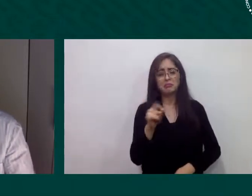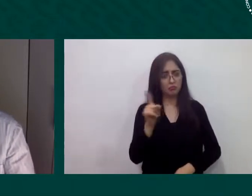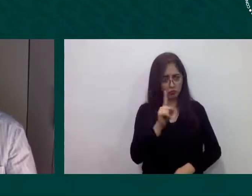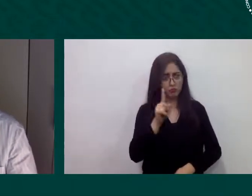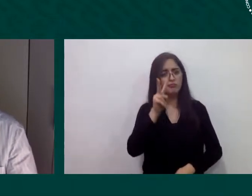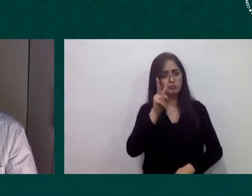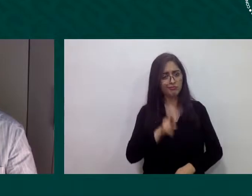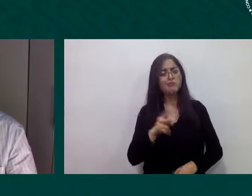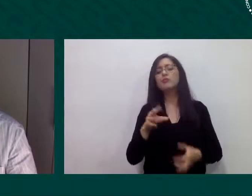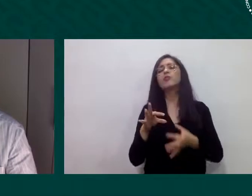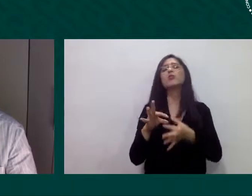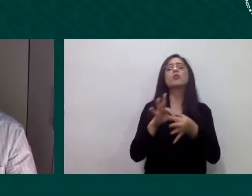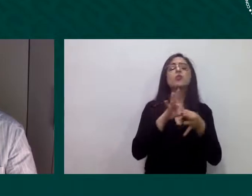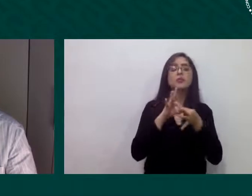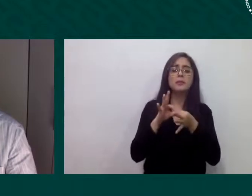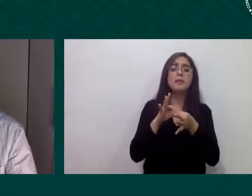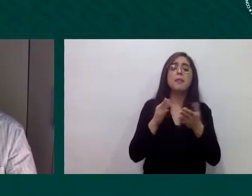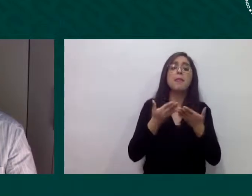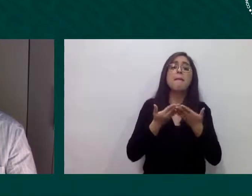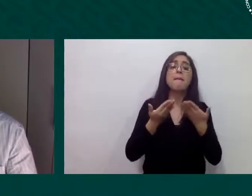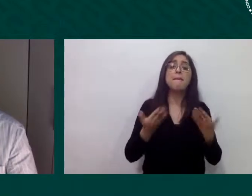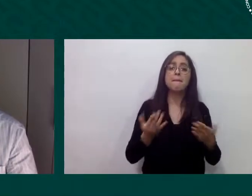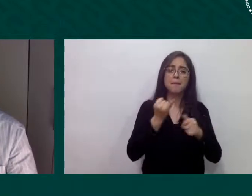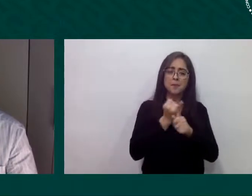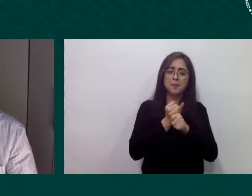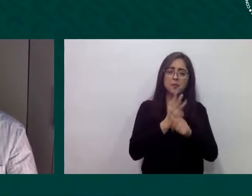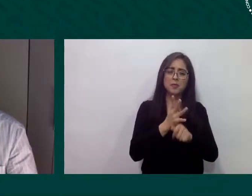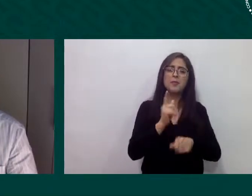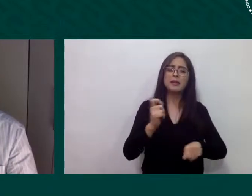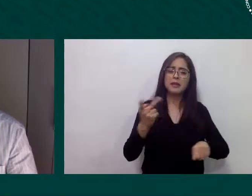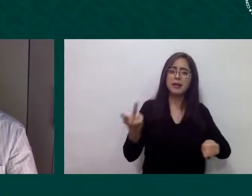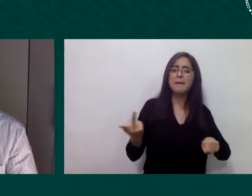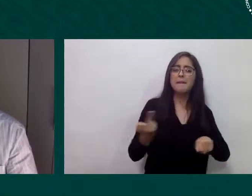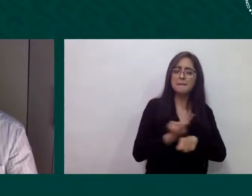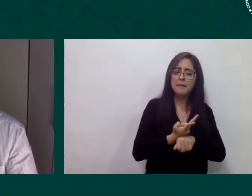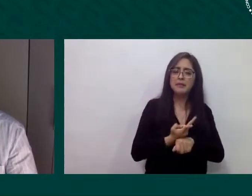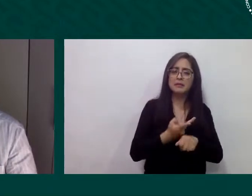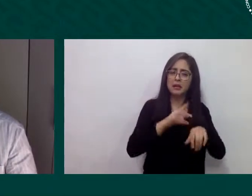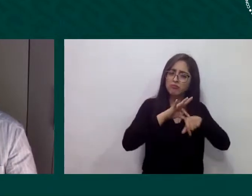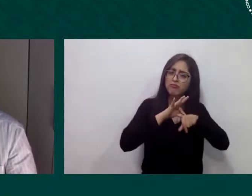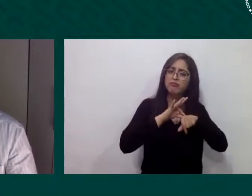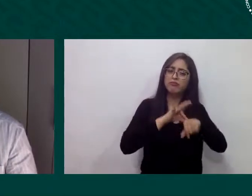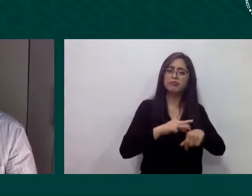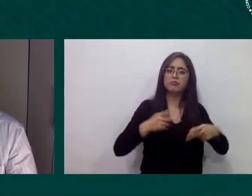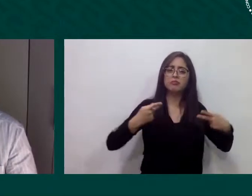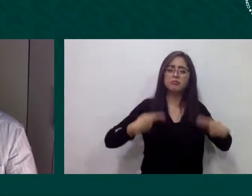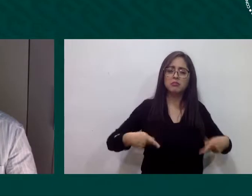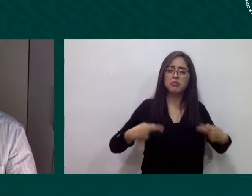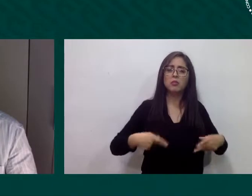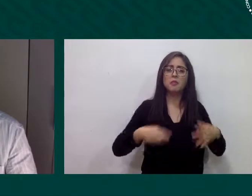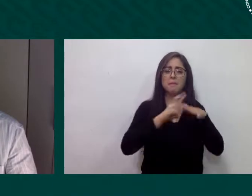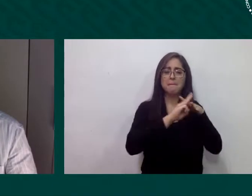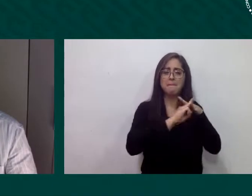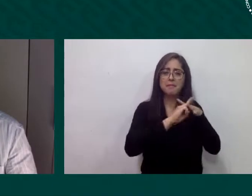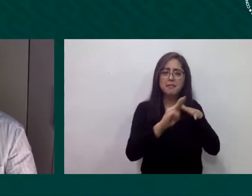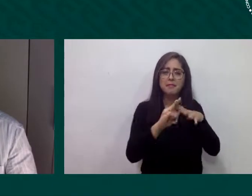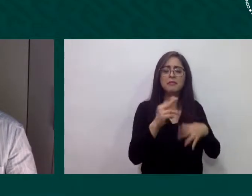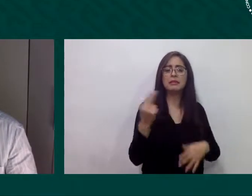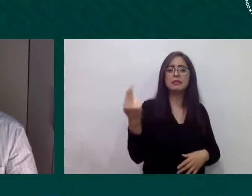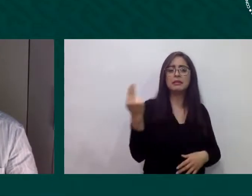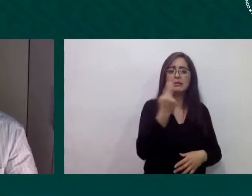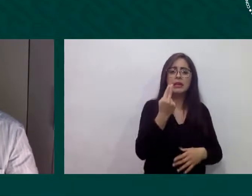sobre la realidad de las personas migrantes para poder llevar a cabo las medidas basadas en la evidencia que